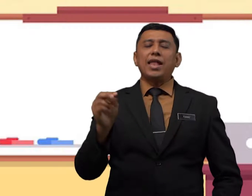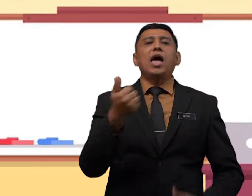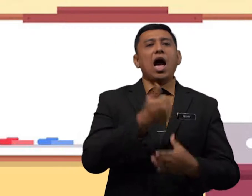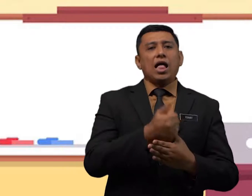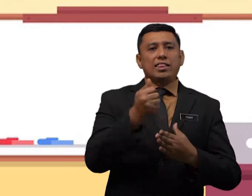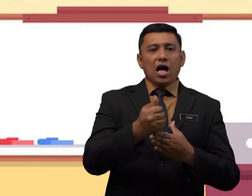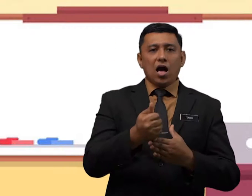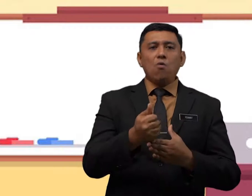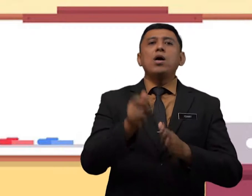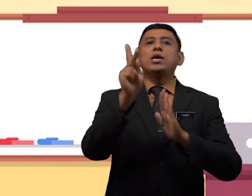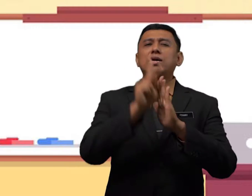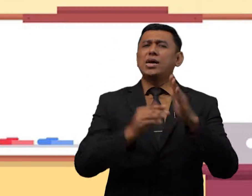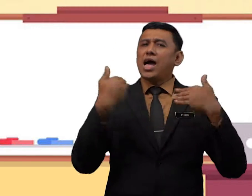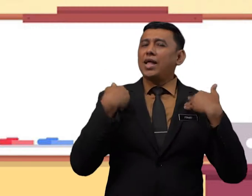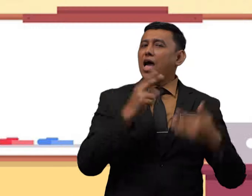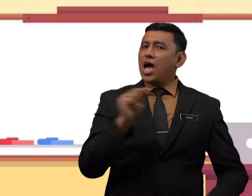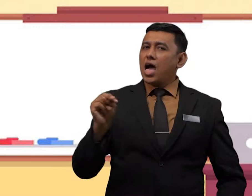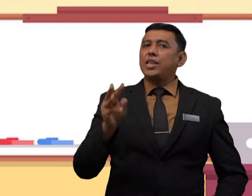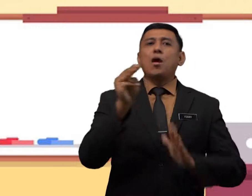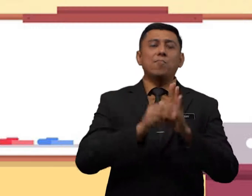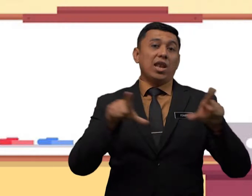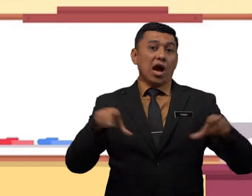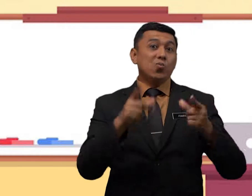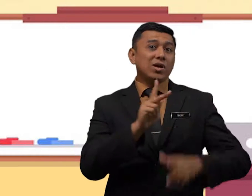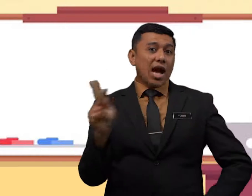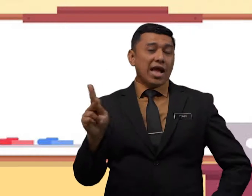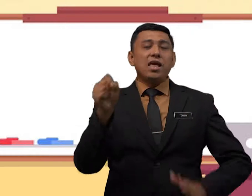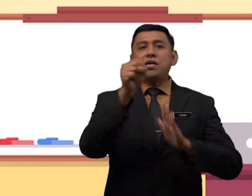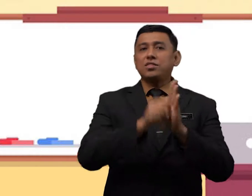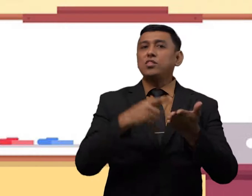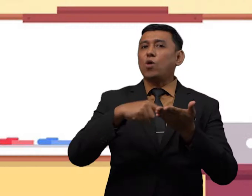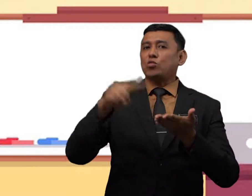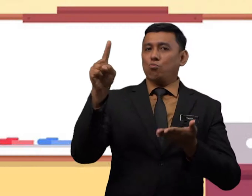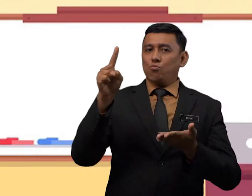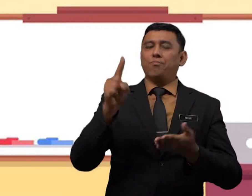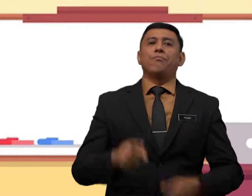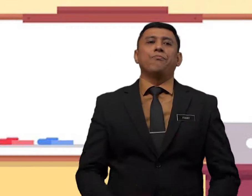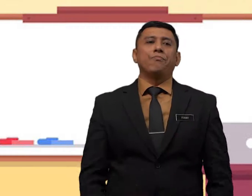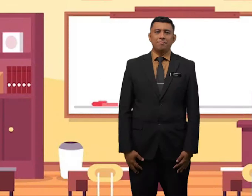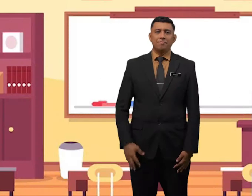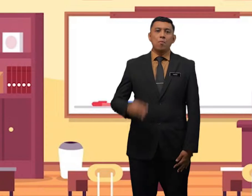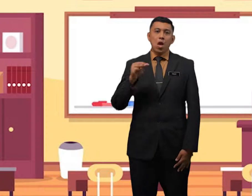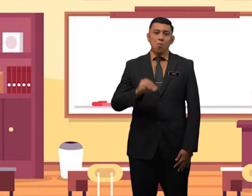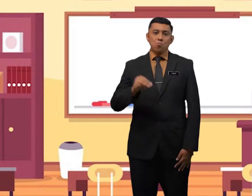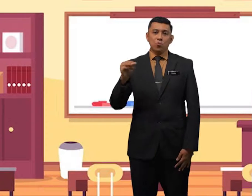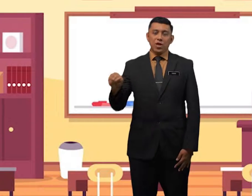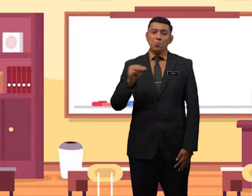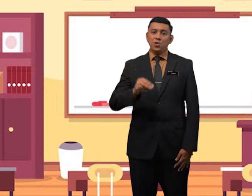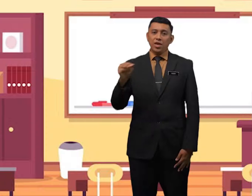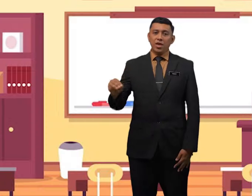atau keadaan melakukan sesuatu. murid-murid,